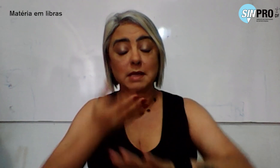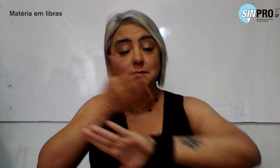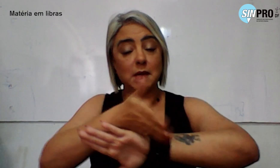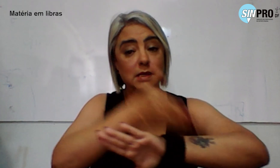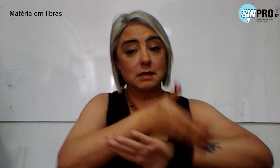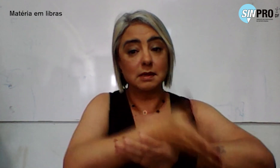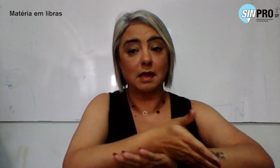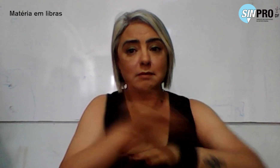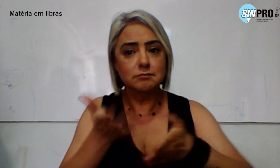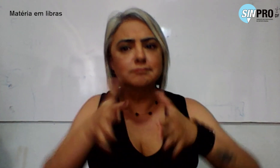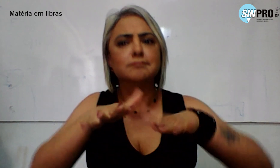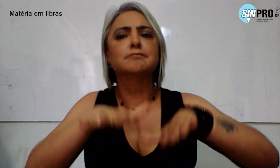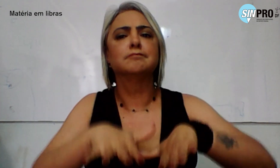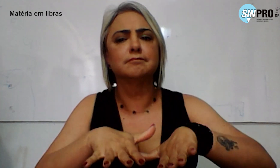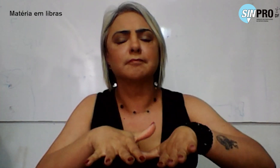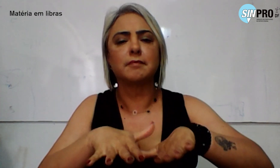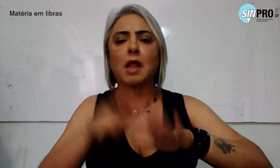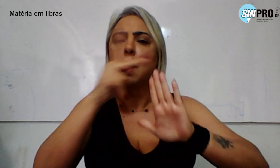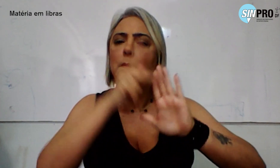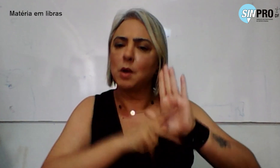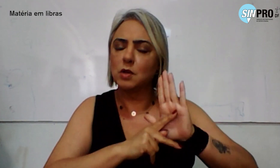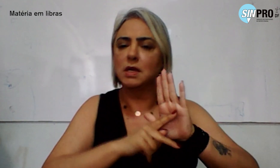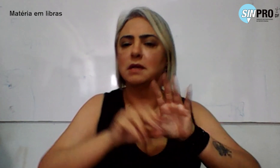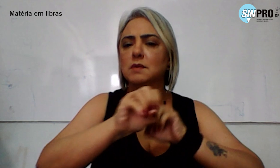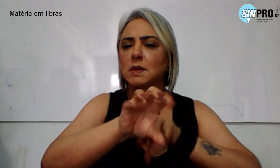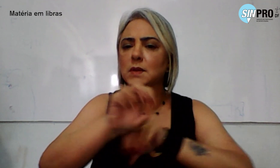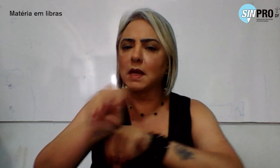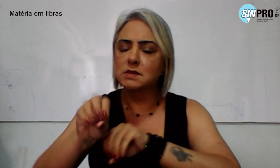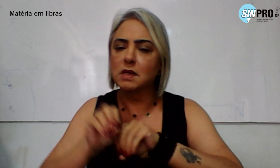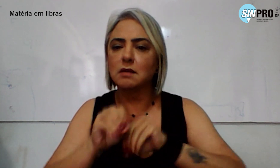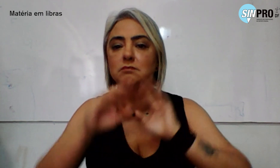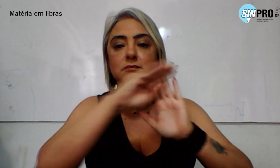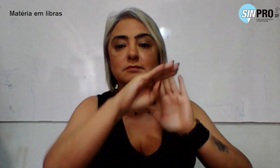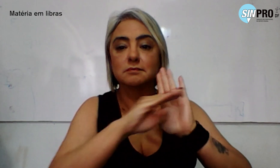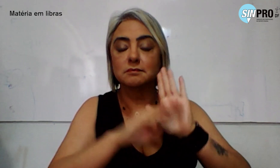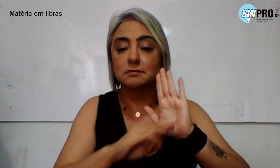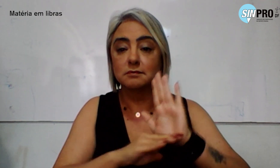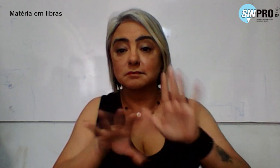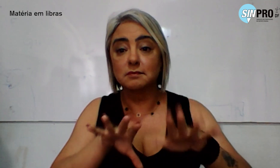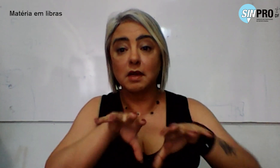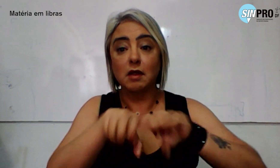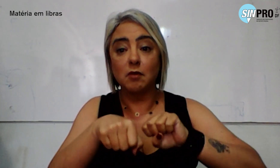e engajada. Projetos educacionais e programas de formação de professores